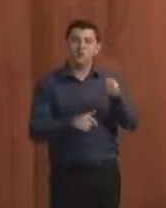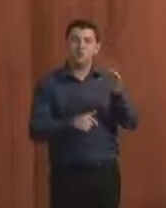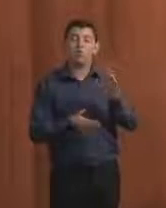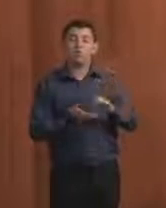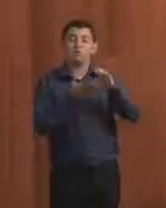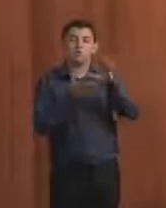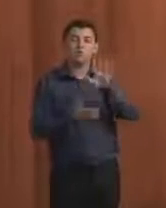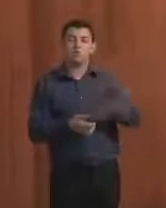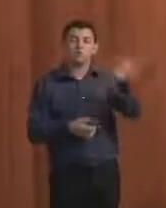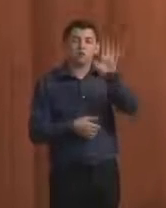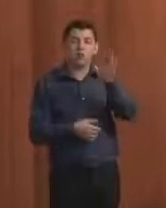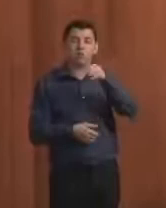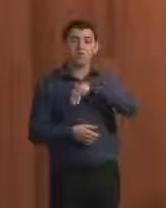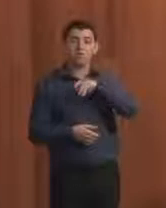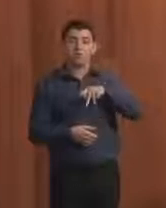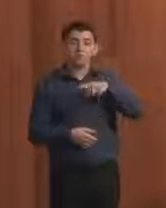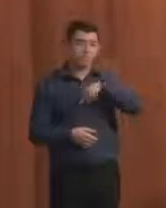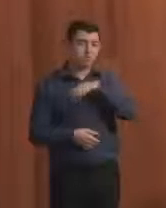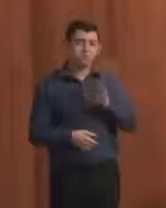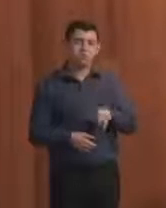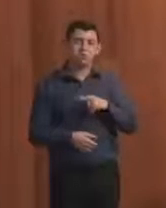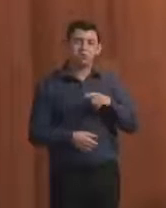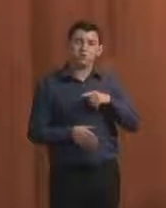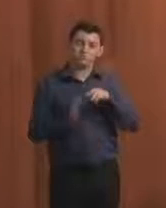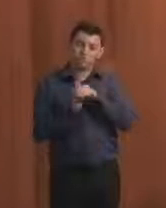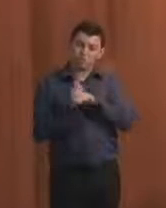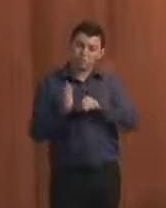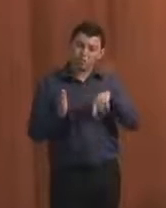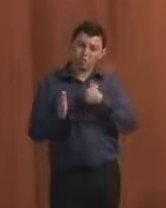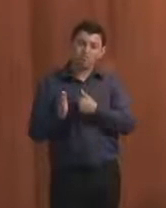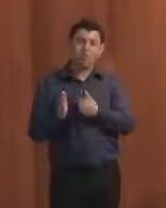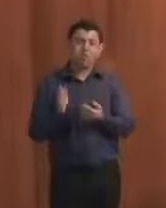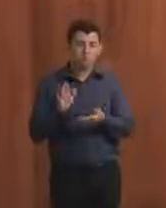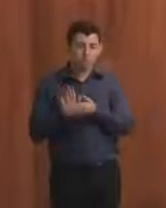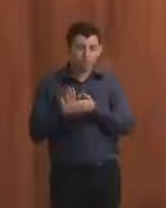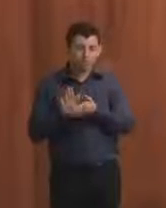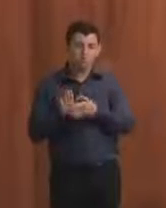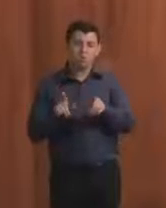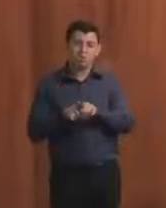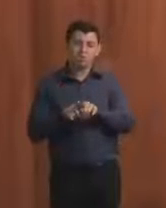novo manual para aplicar e para fiscalizar se está sendo cumprido ou não.